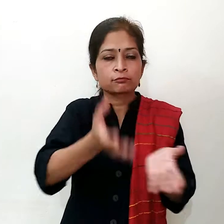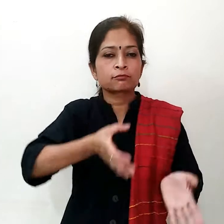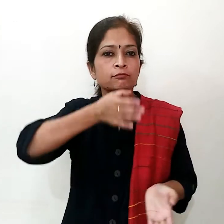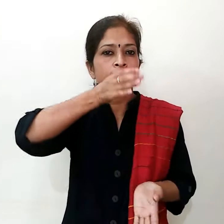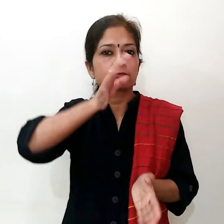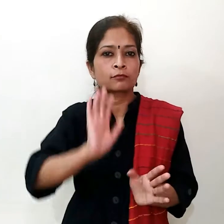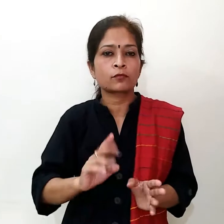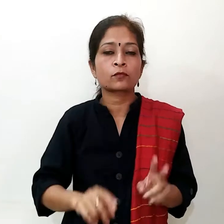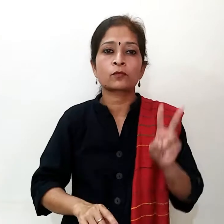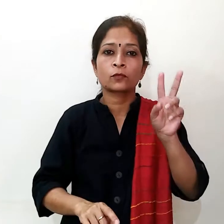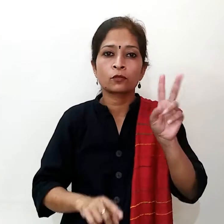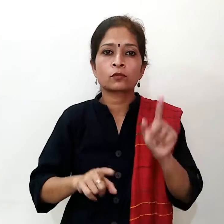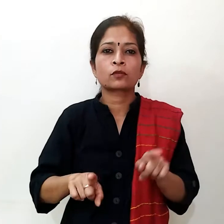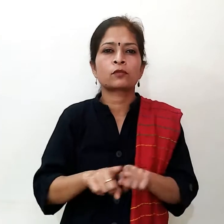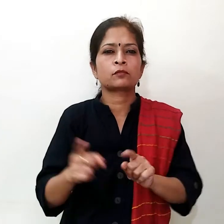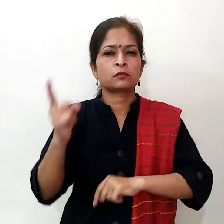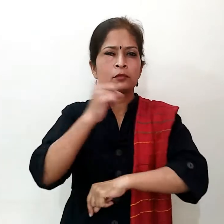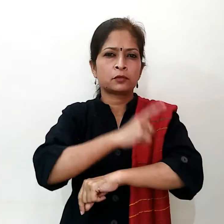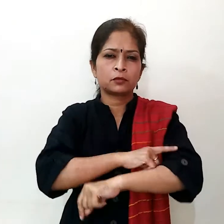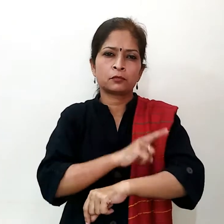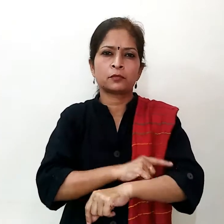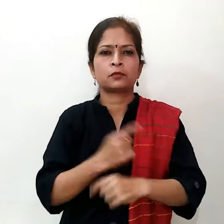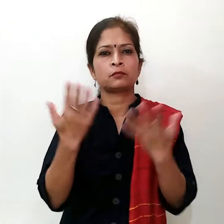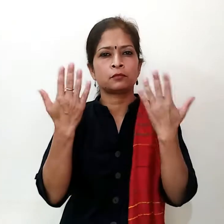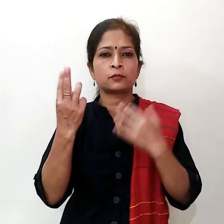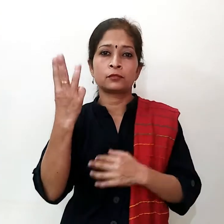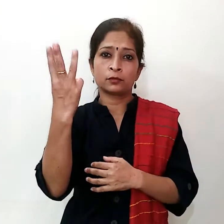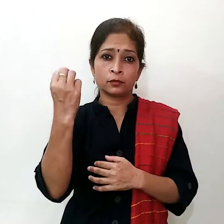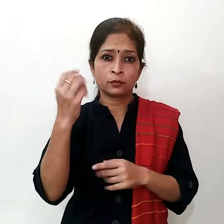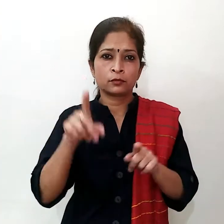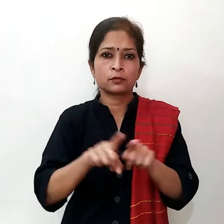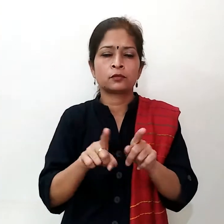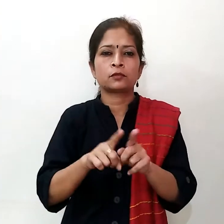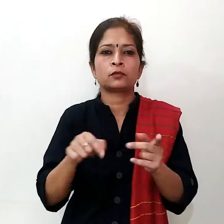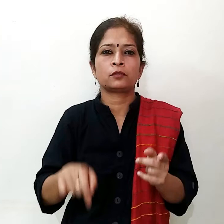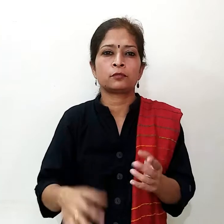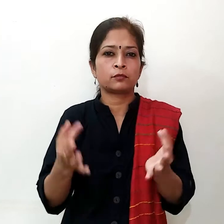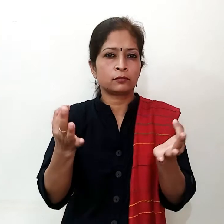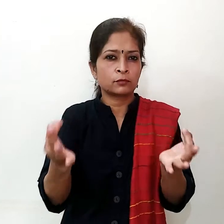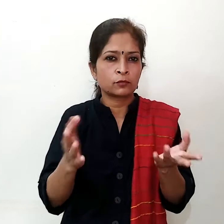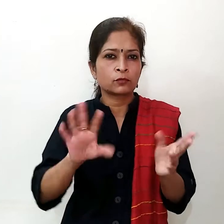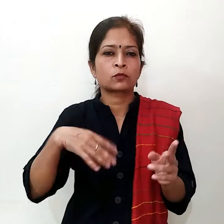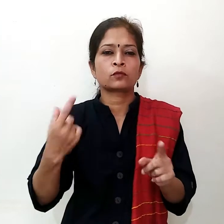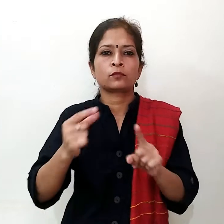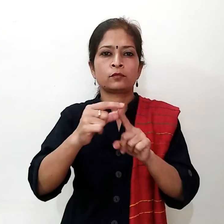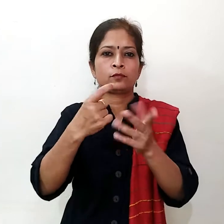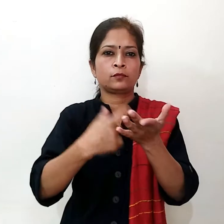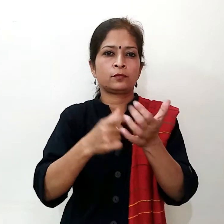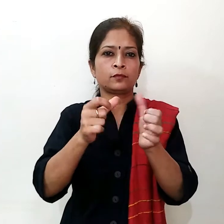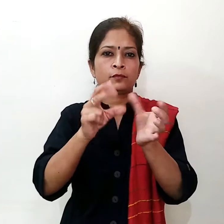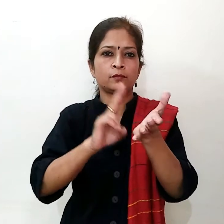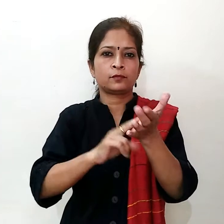कम से कम आदा घंडा, योगा